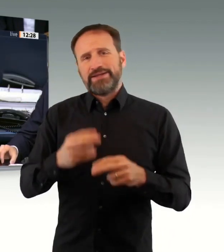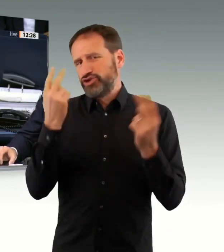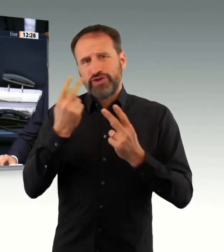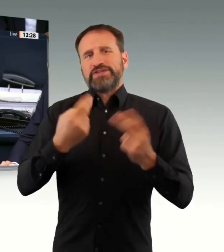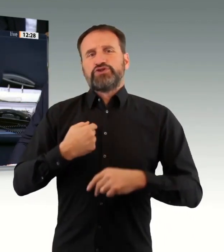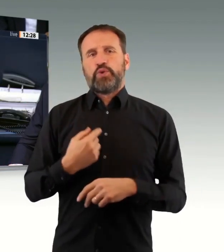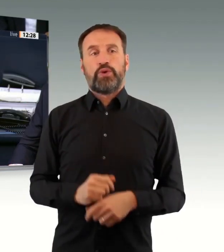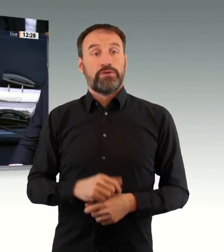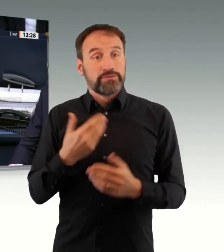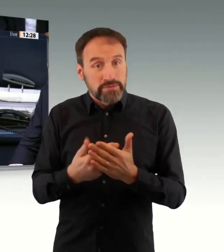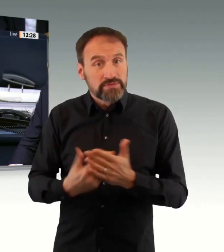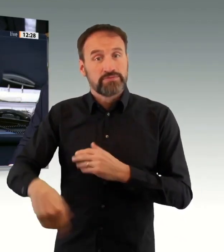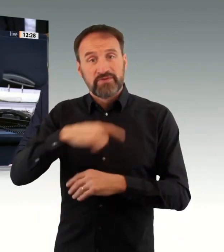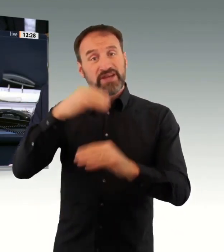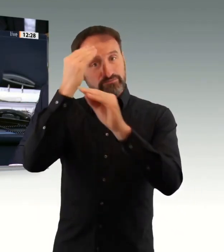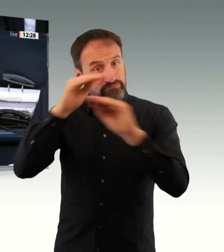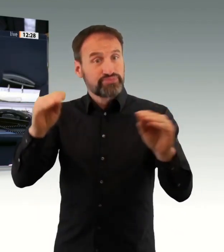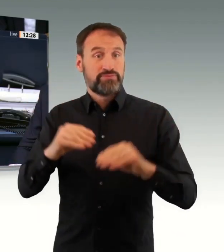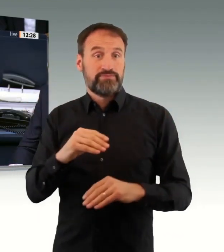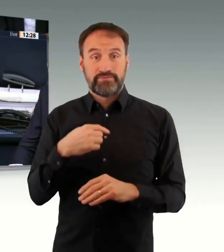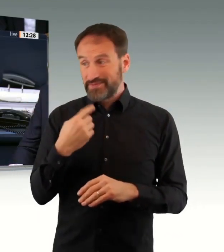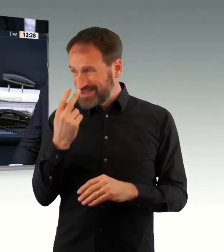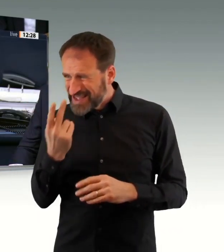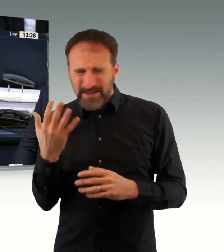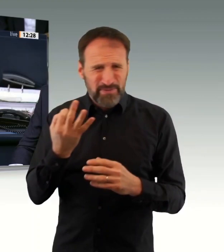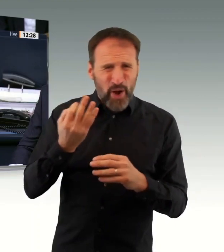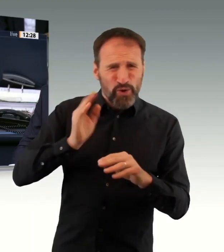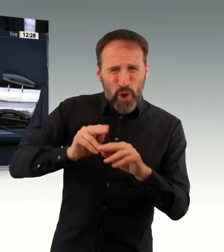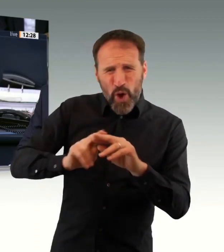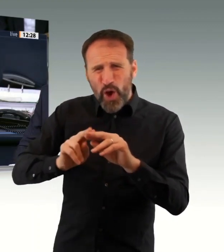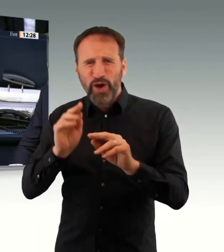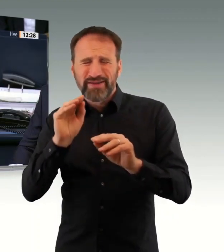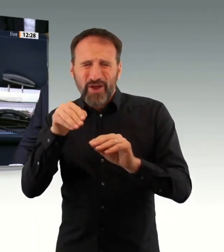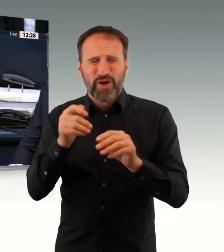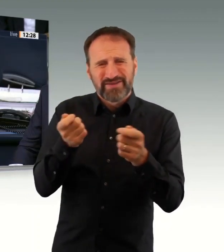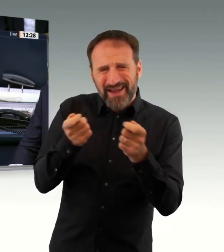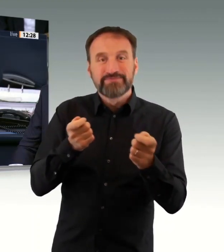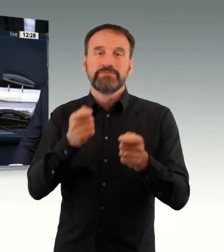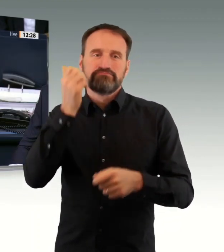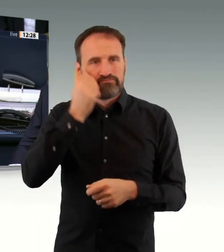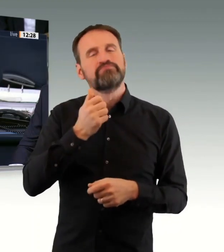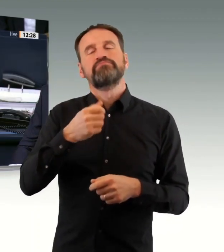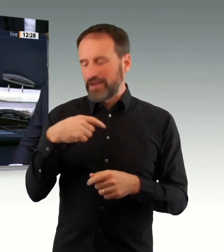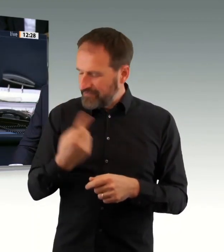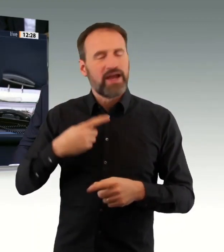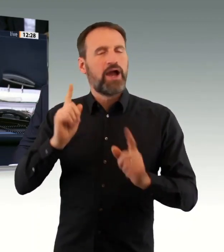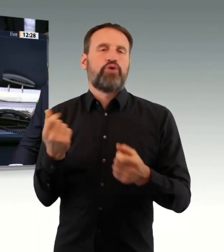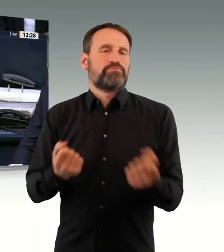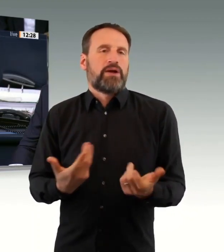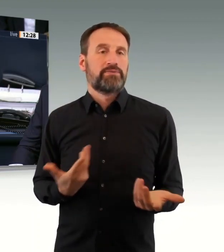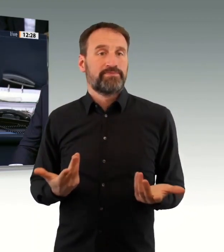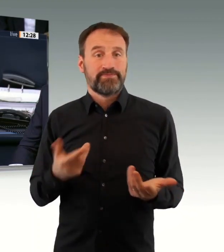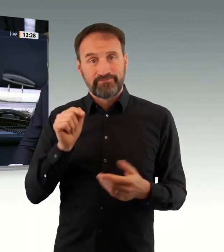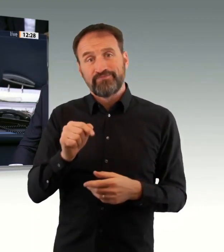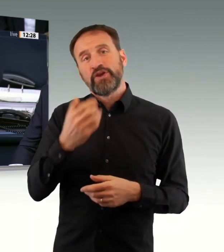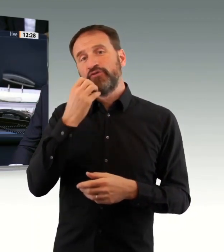vor Ansteckung, wenn dieser Mund-Nasen-Schutz, die Maske auch über der Nase getragen wird. Und ich